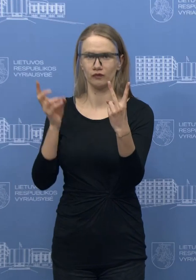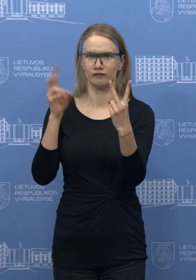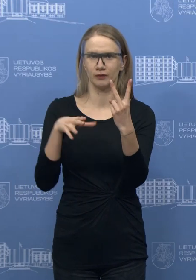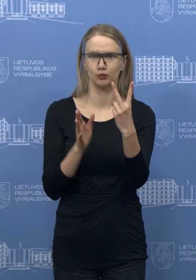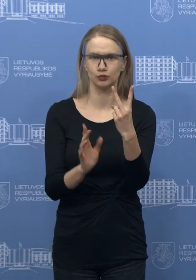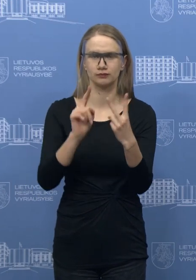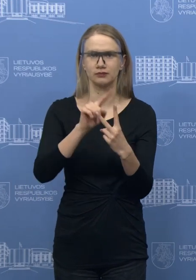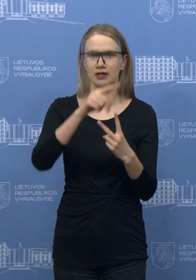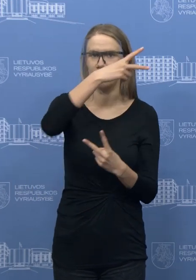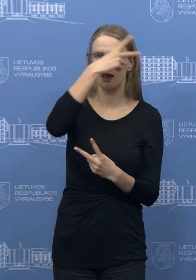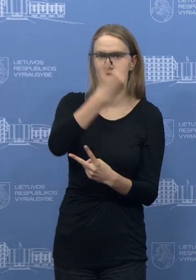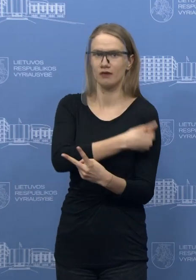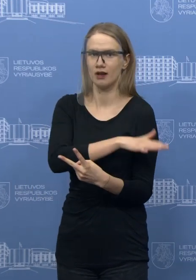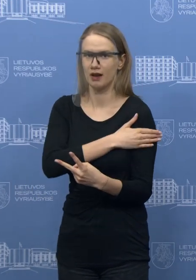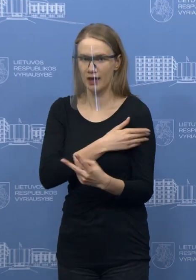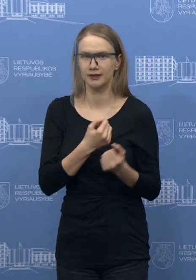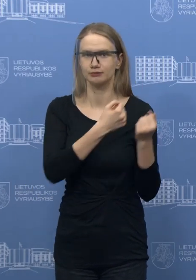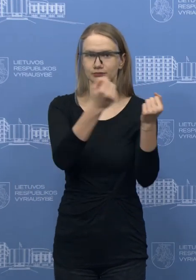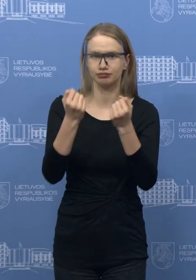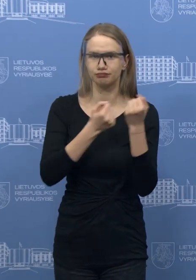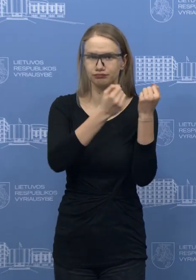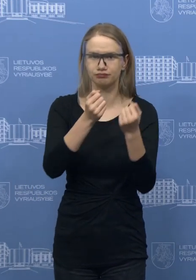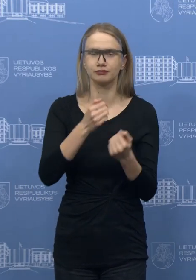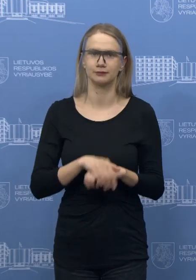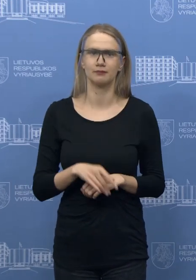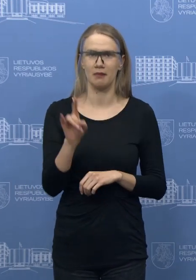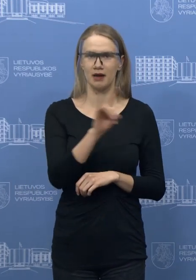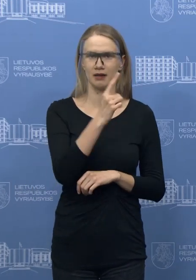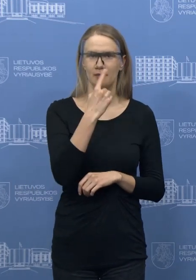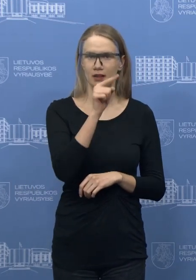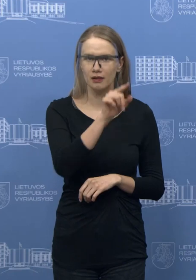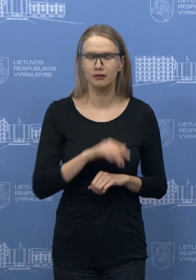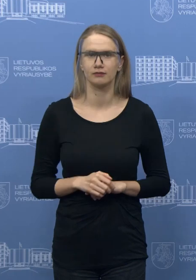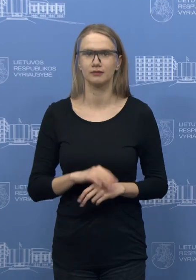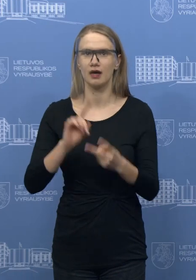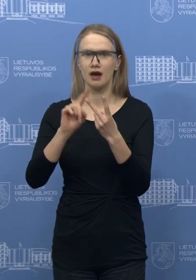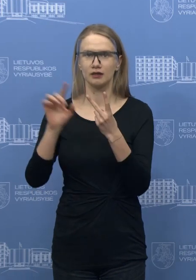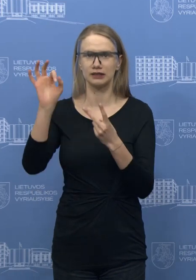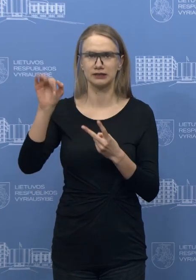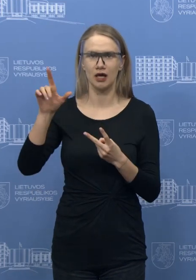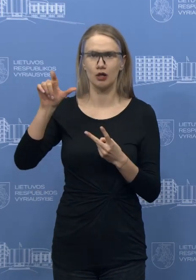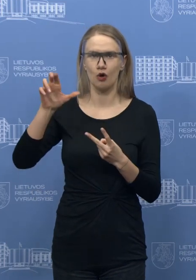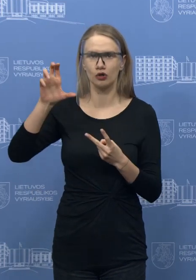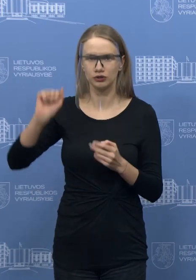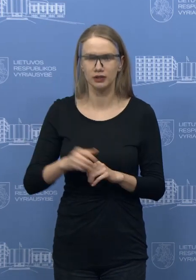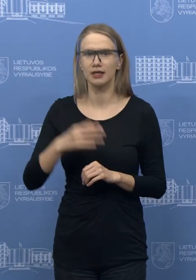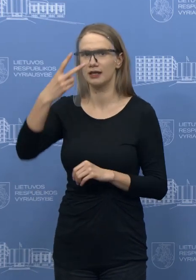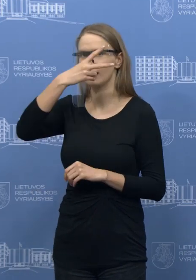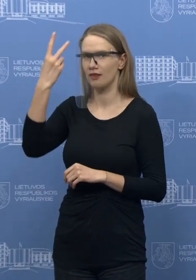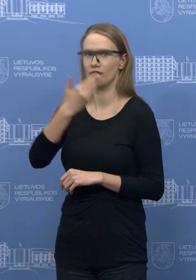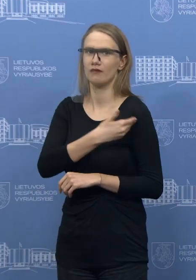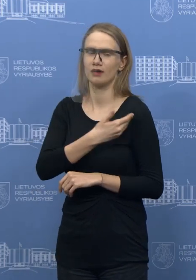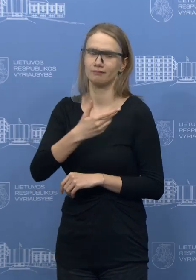tarp Lietuvos Lenkijos kalbarijos pasienio punktas ir kitas yra saločiuose tarp Lietuvos ir Latvijos.